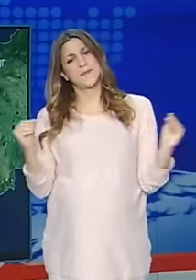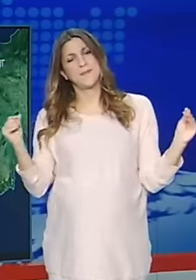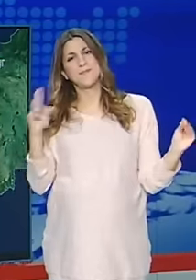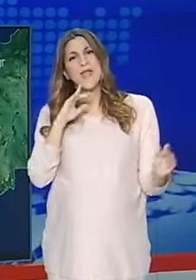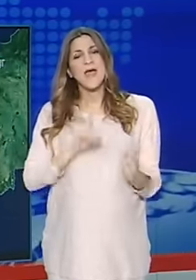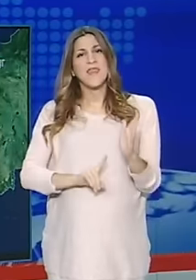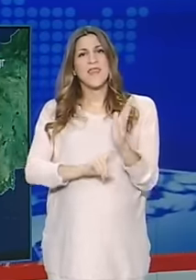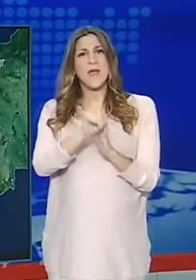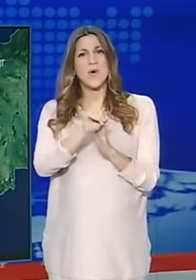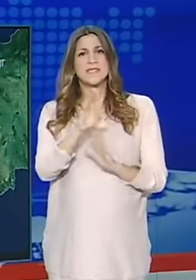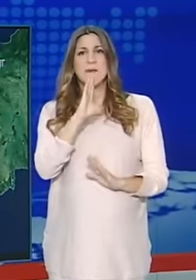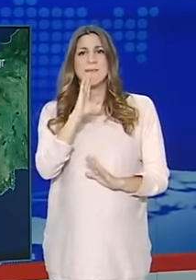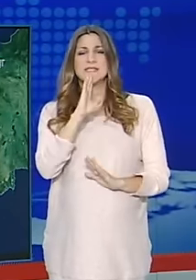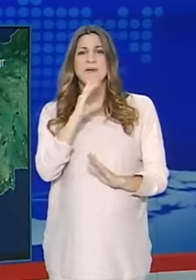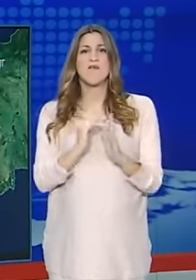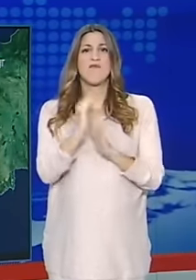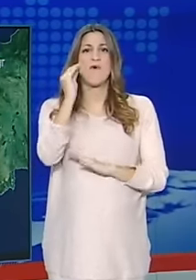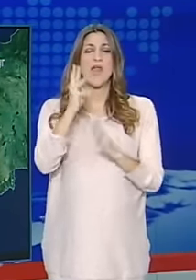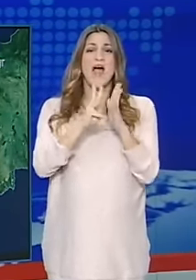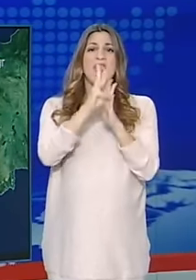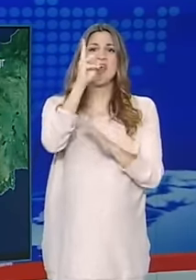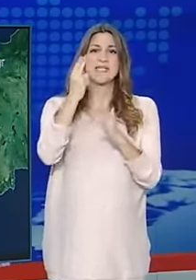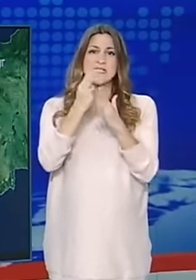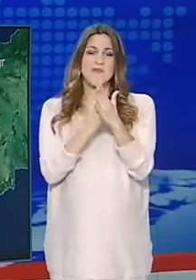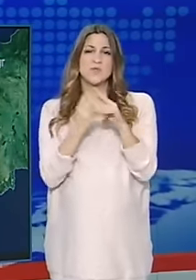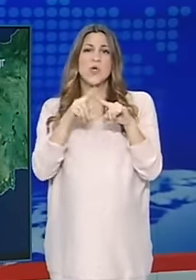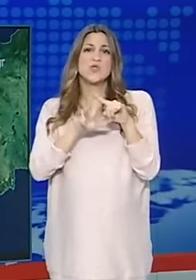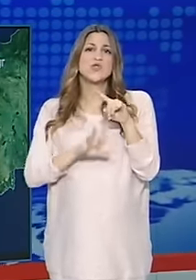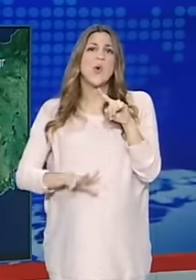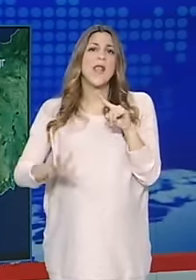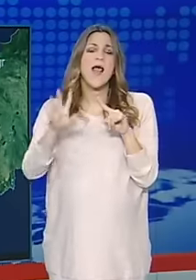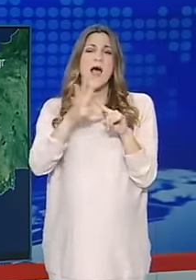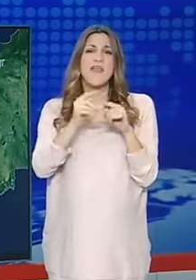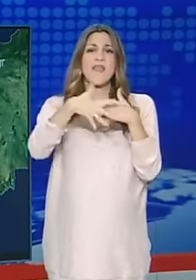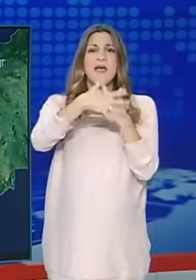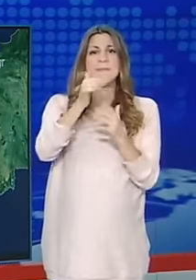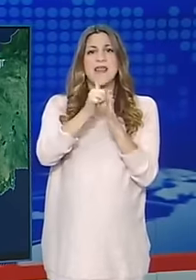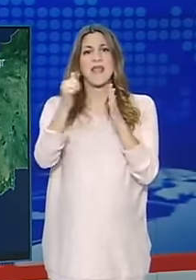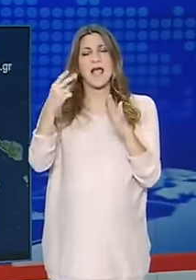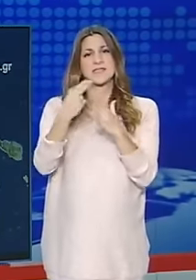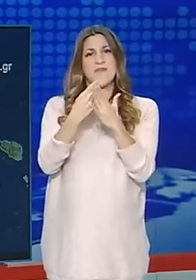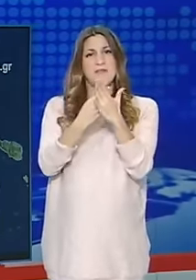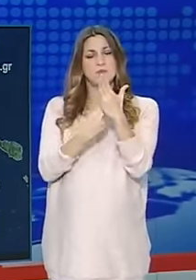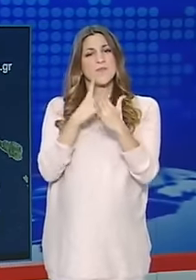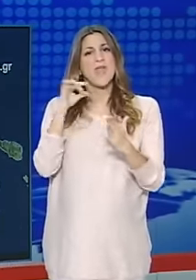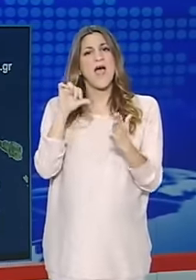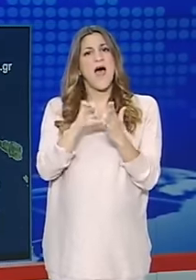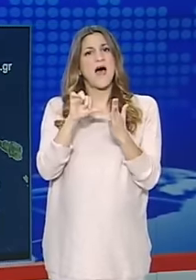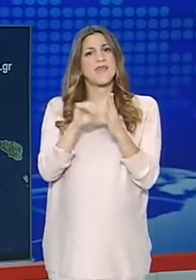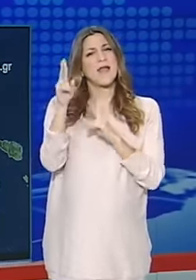Η θερμοκρασία θα ανέβει το μεσημέρι στα βόρεια έως 13 βαθμούς και στην υπόλοιπη χώρα έως 15 με 16 βαθμούς. Στην Αντική πρόβλεπονται νεφώσεις με